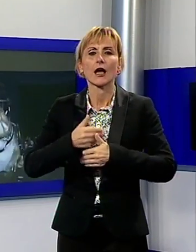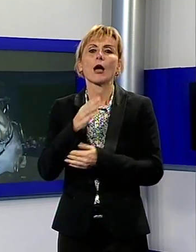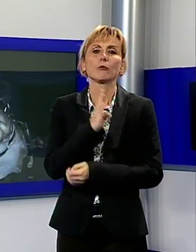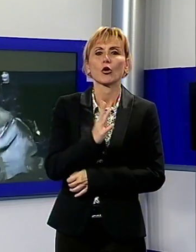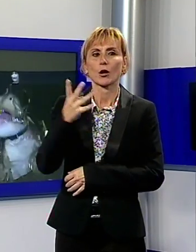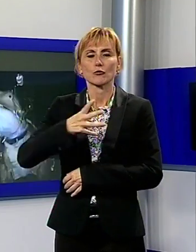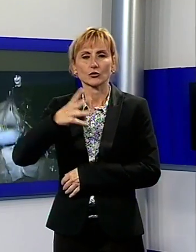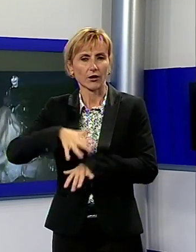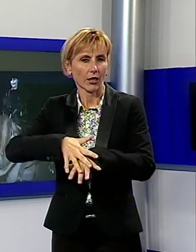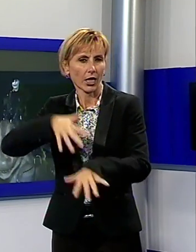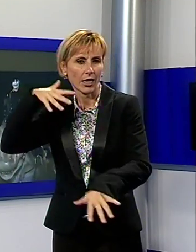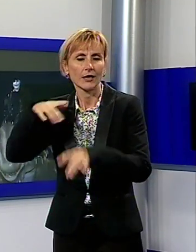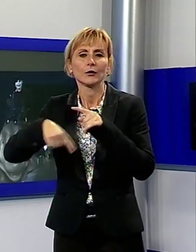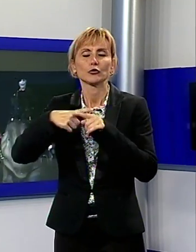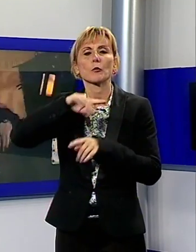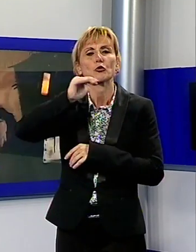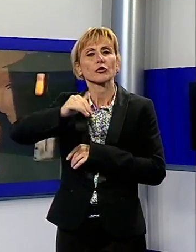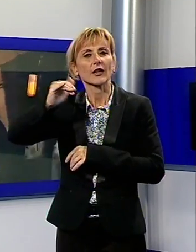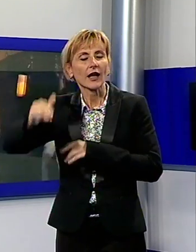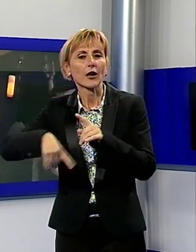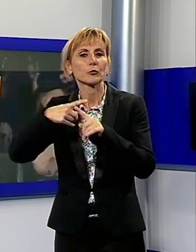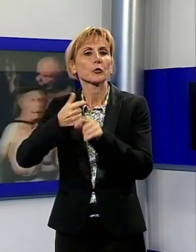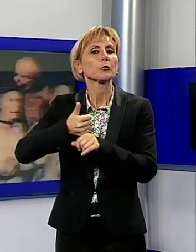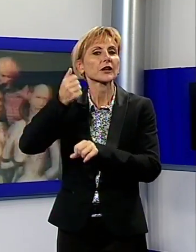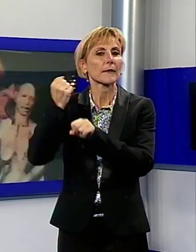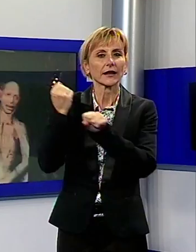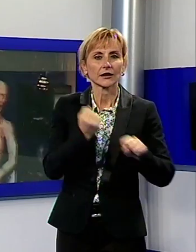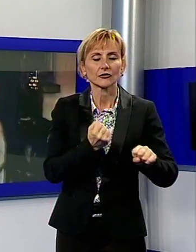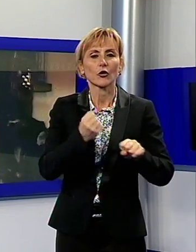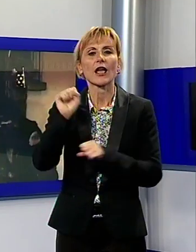Mozzano, a Monte Carlo, ma anche alla prima edizione di Halloween ad Alto Passo.